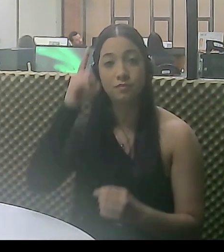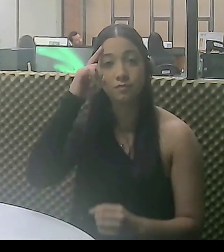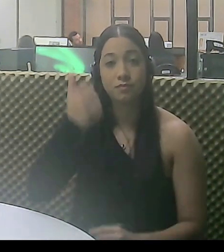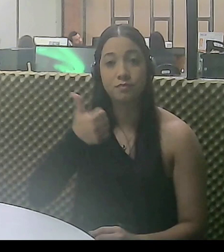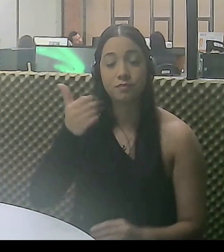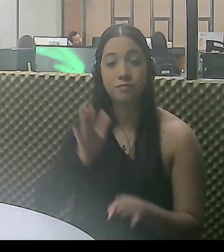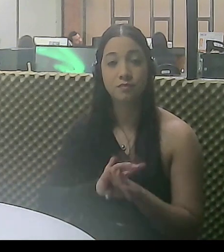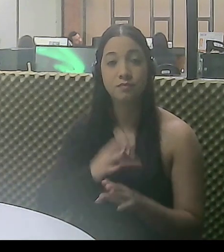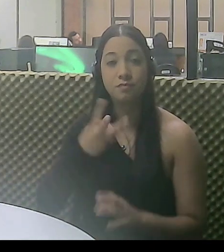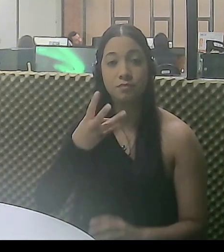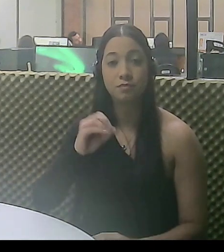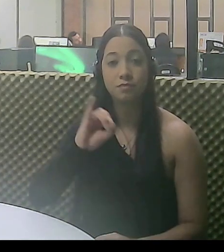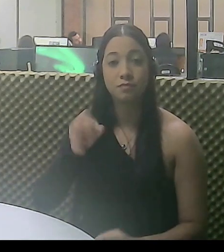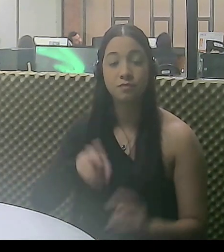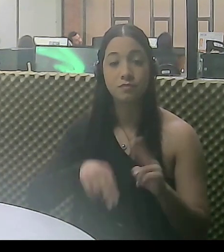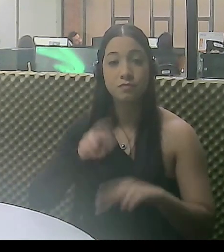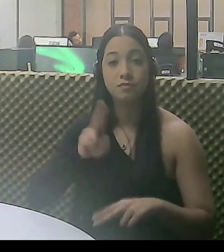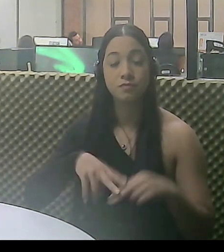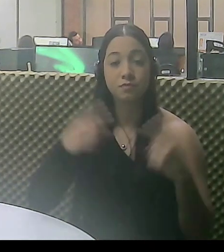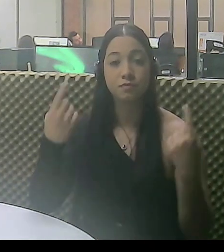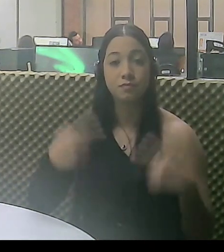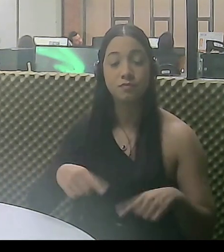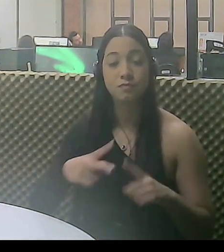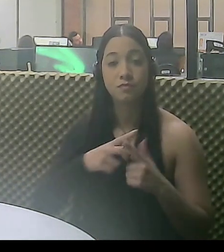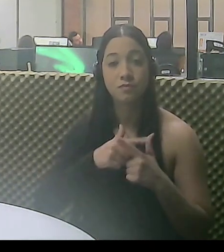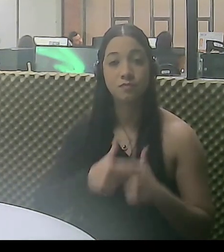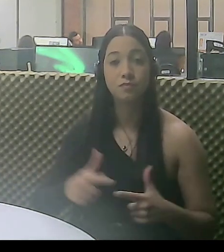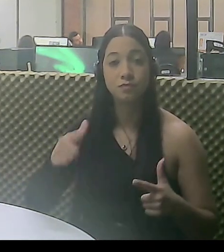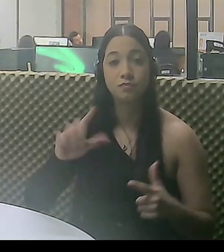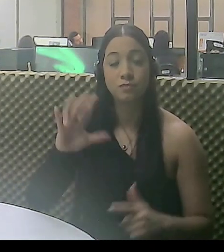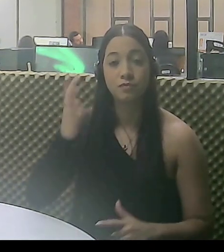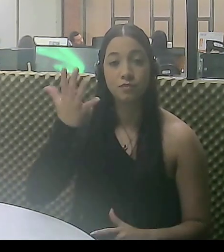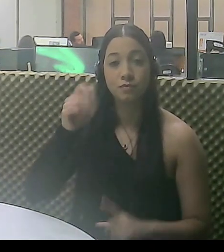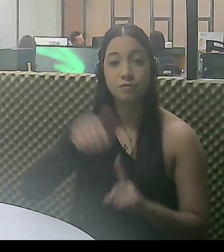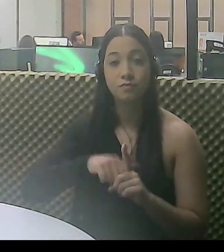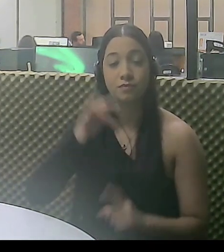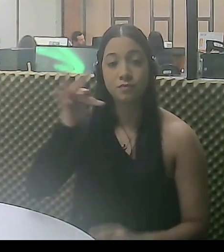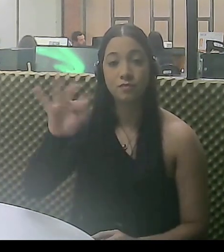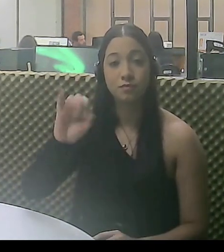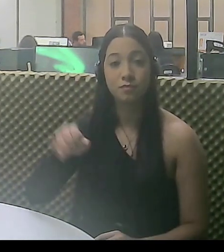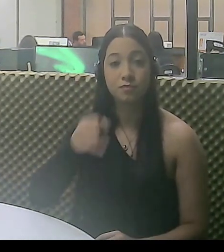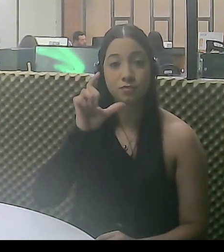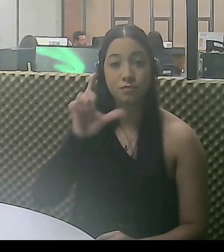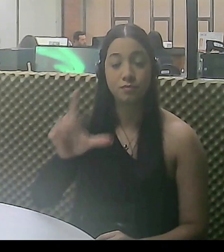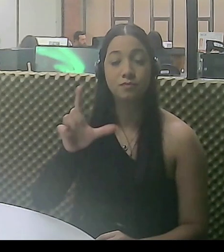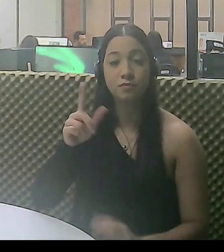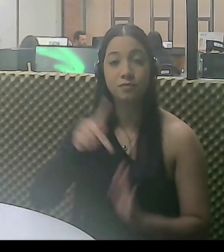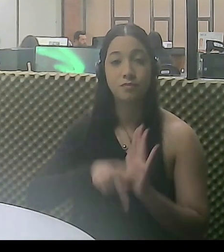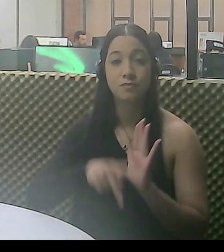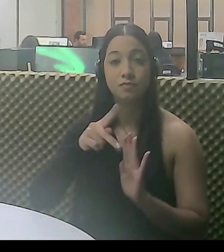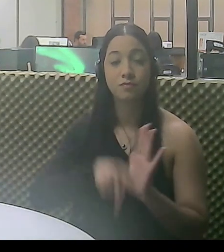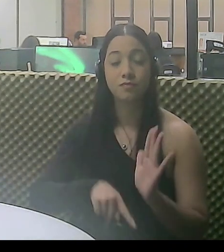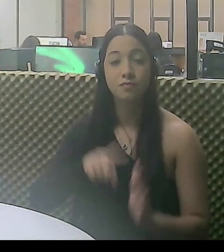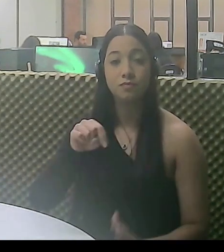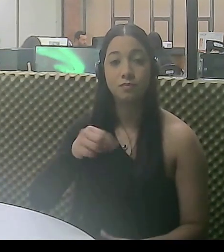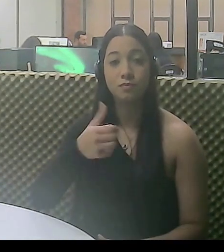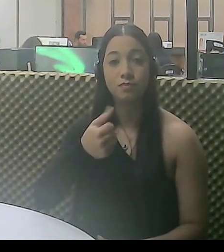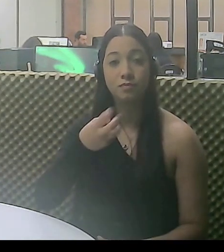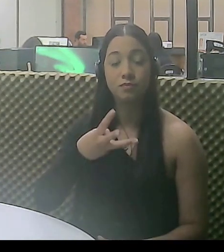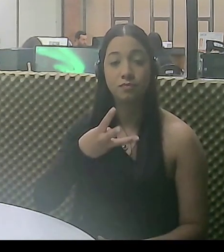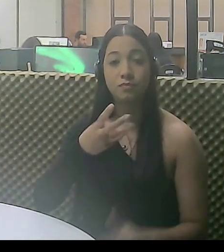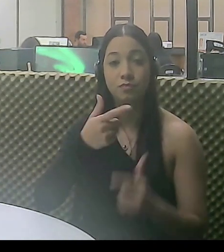1º e 30 de junho, concorre ao sorteio que será realizado no próximo mês, em julho. Pelo programa, são 13